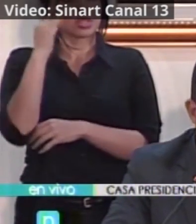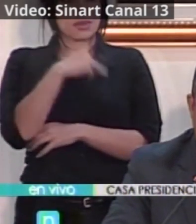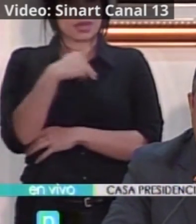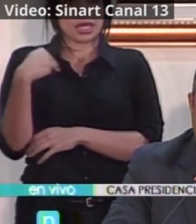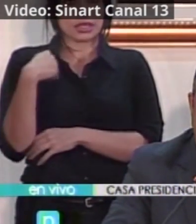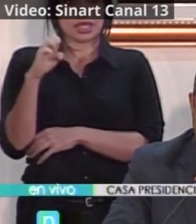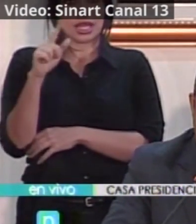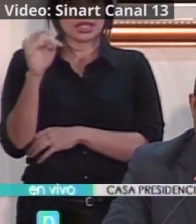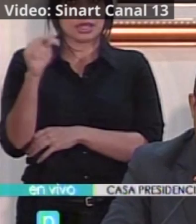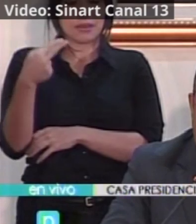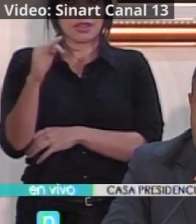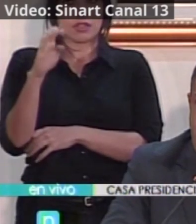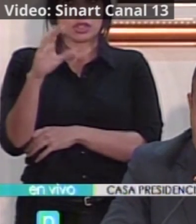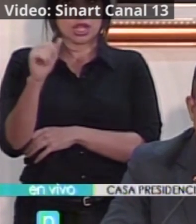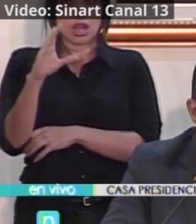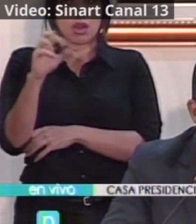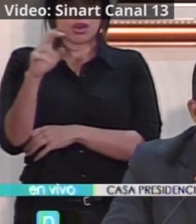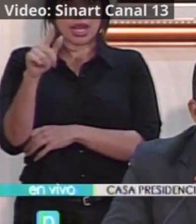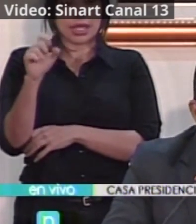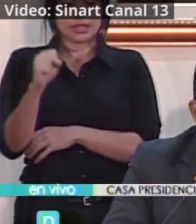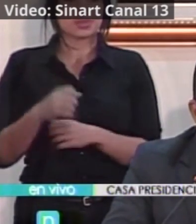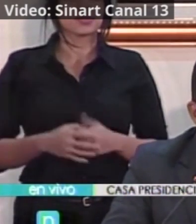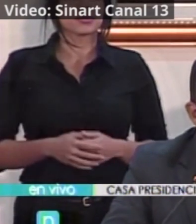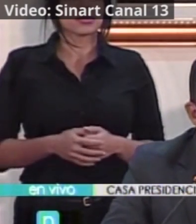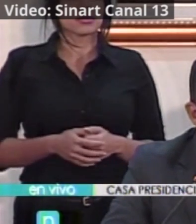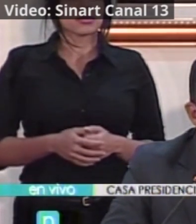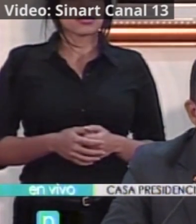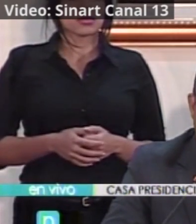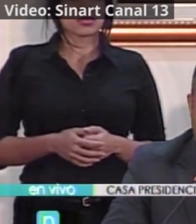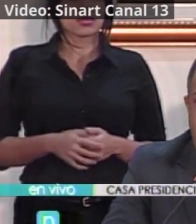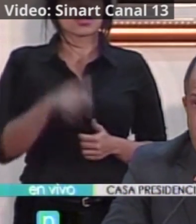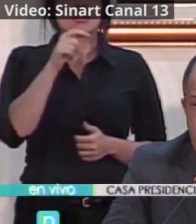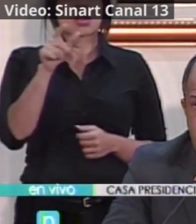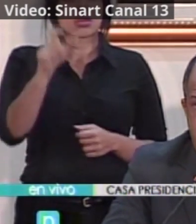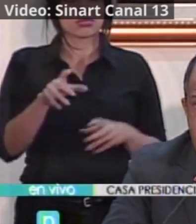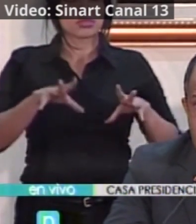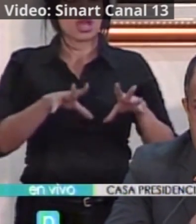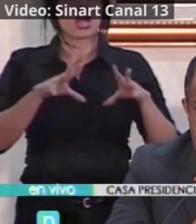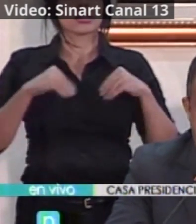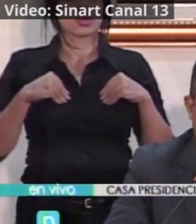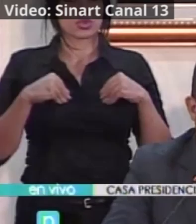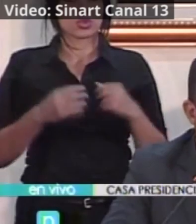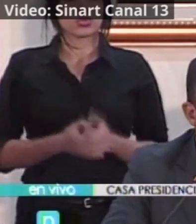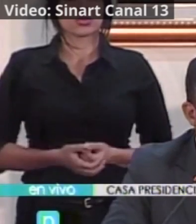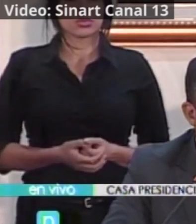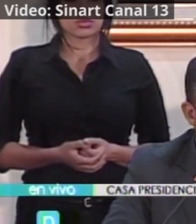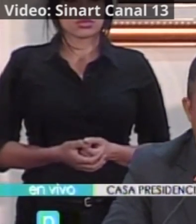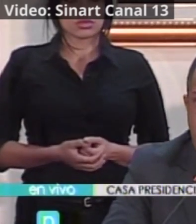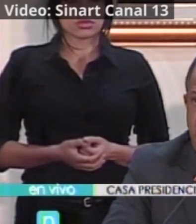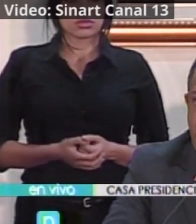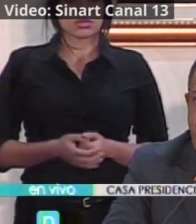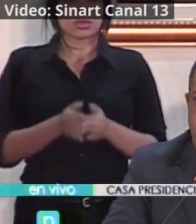ministra, doña Elizabeth Fonseca Corrales, quien aceptó la